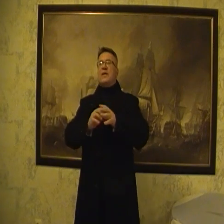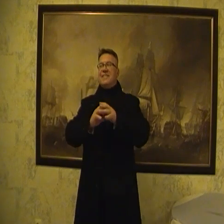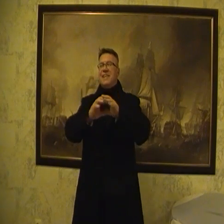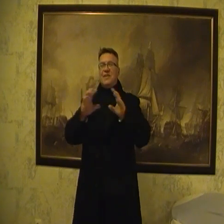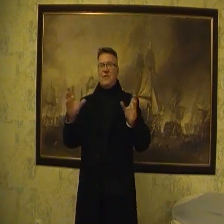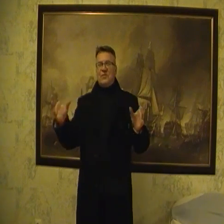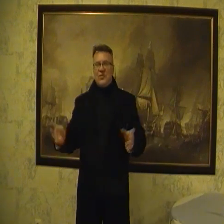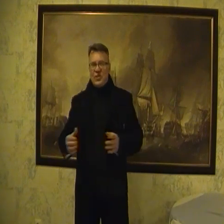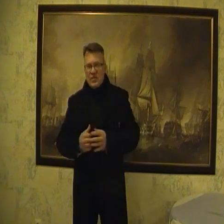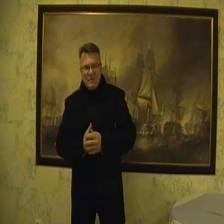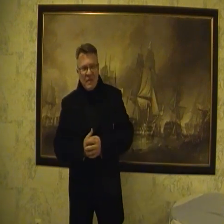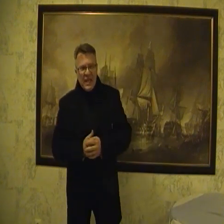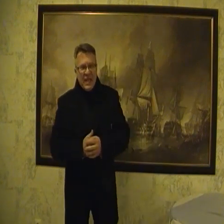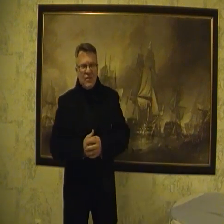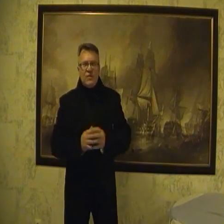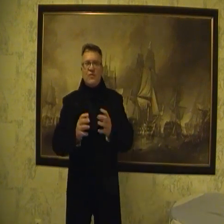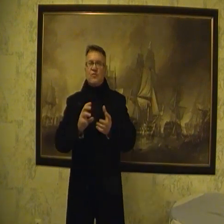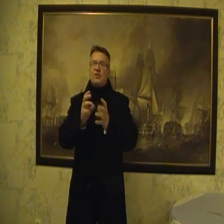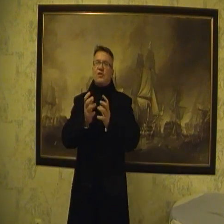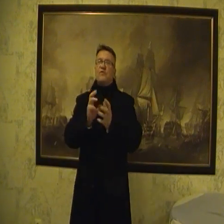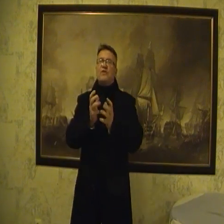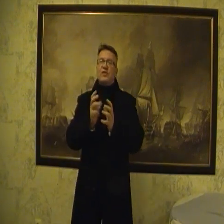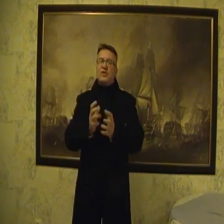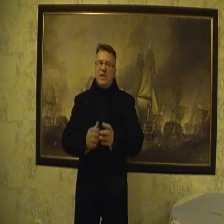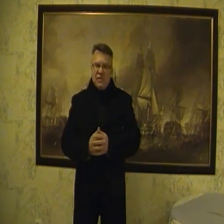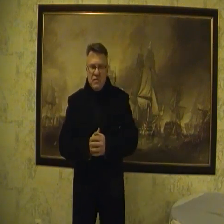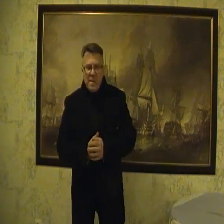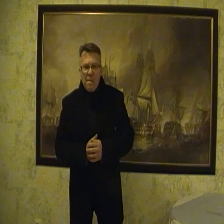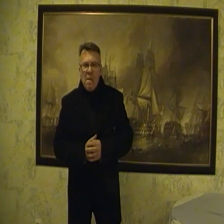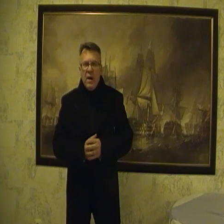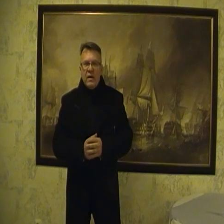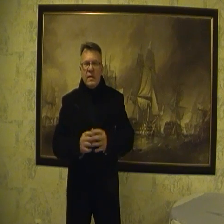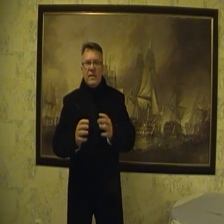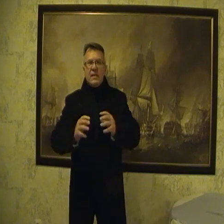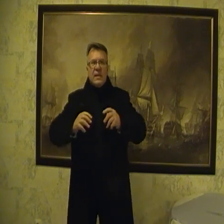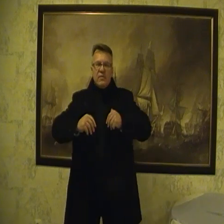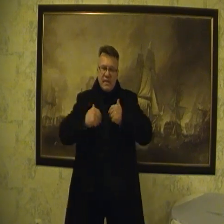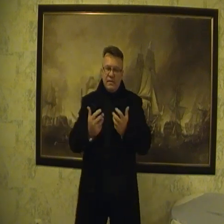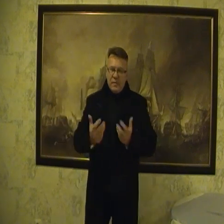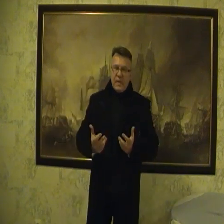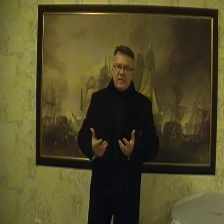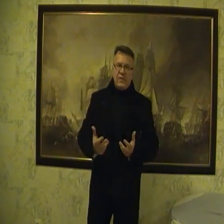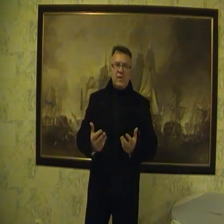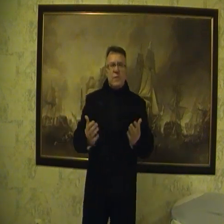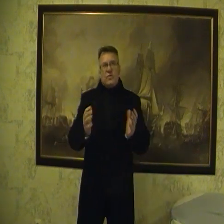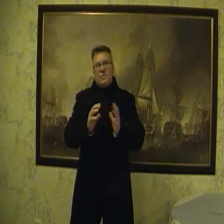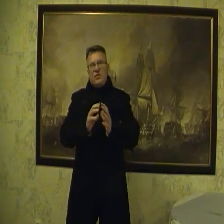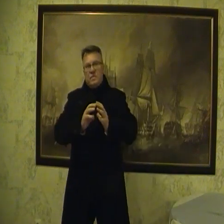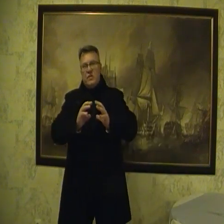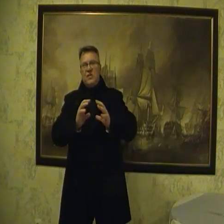tego typu rzeczy. Wszystko służy tylko uwierzygodnieniu dla takiego dezinformatora, który po prostu ma trzymać